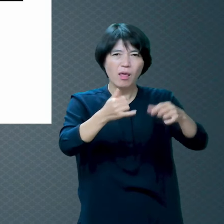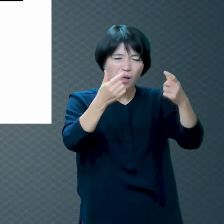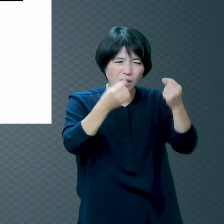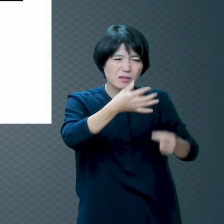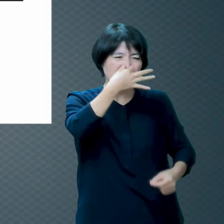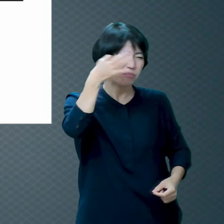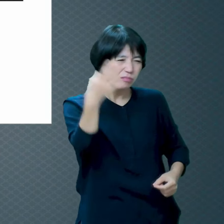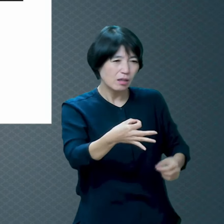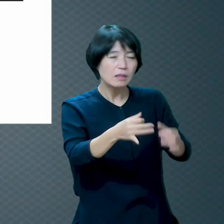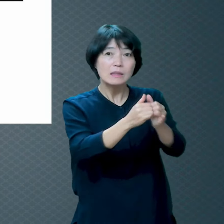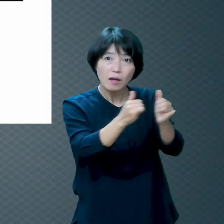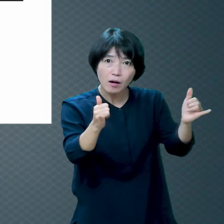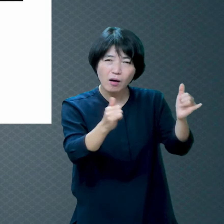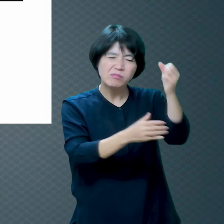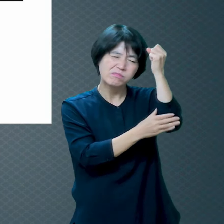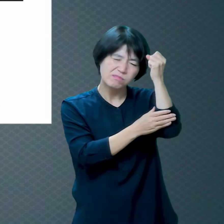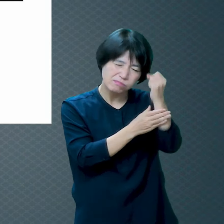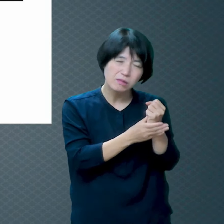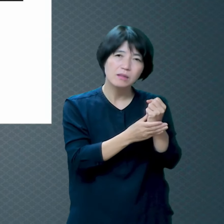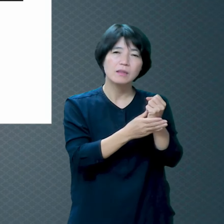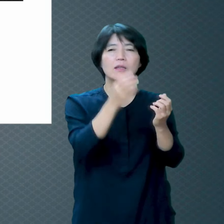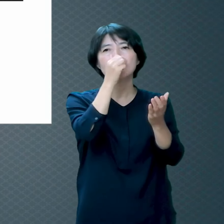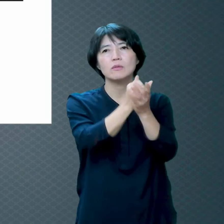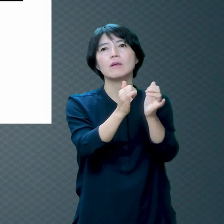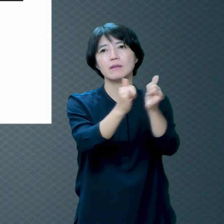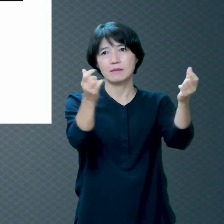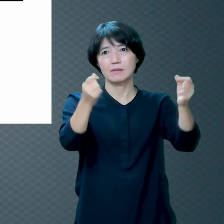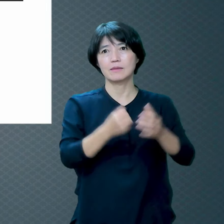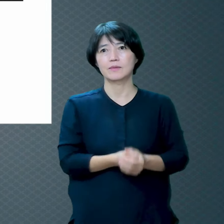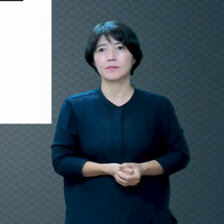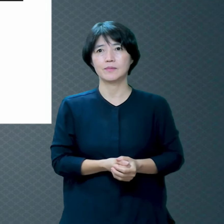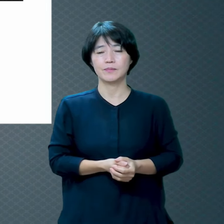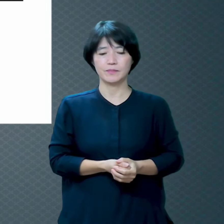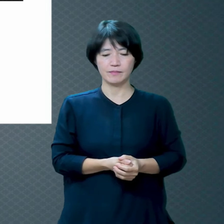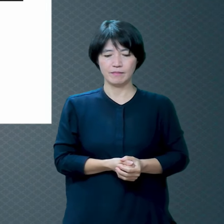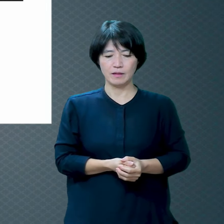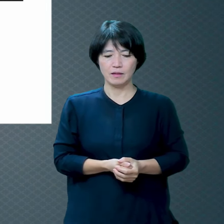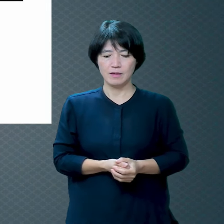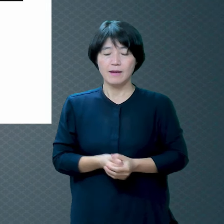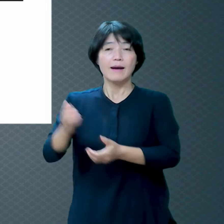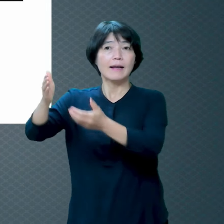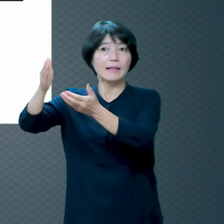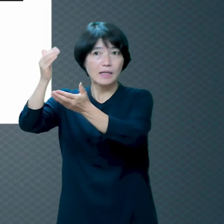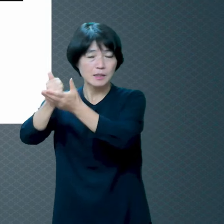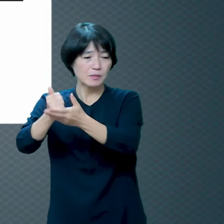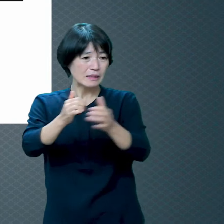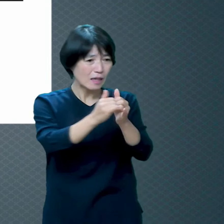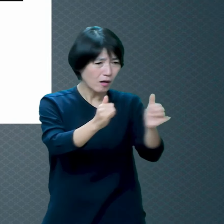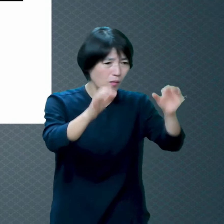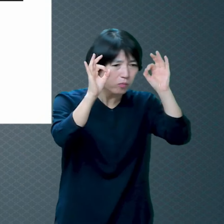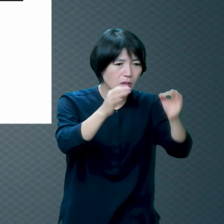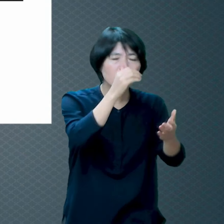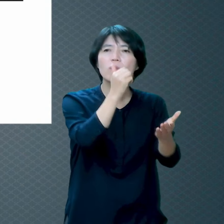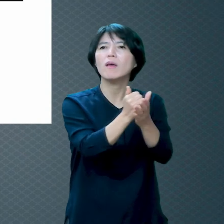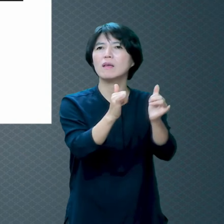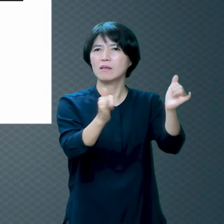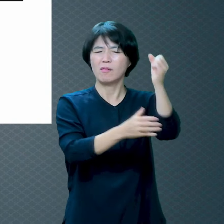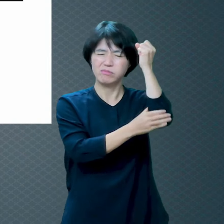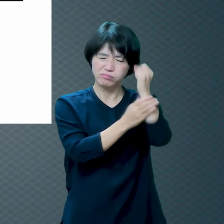말씀을 하세요? 너희는 죄 가운데 죽어라 그 얘기가 아니잖아요 이런 상황에서 계속 이렇게 살래?